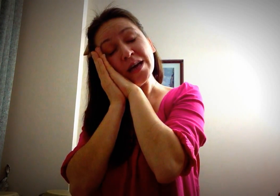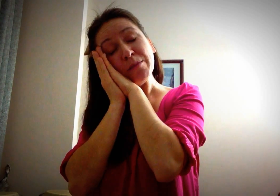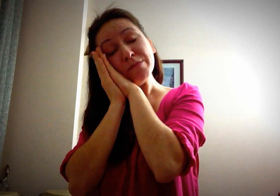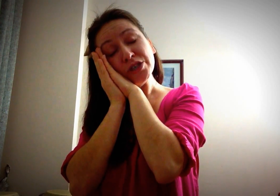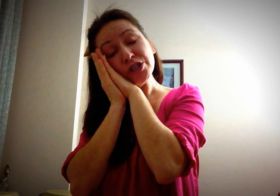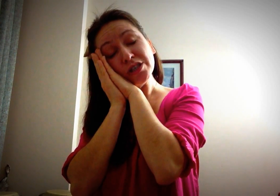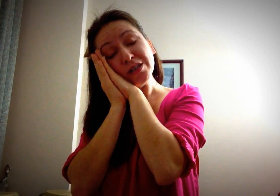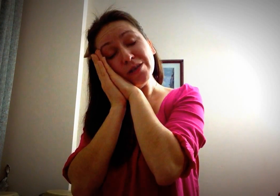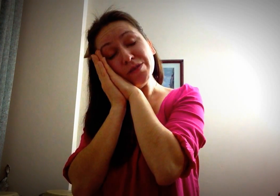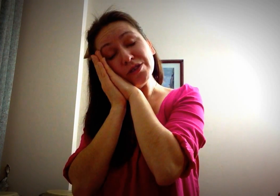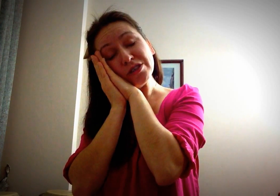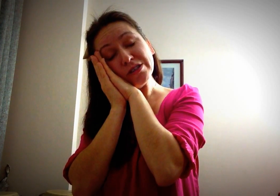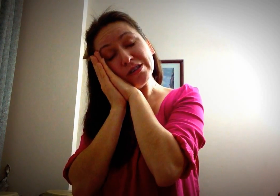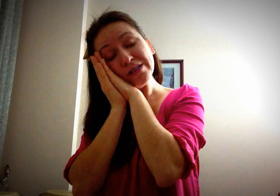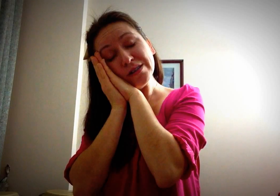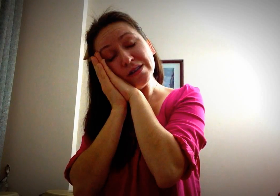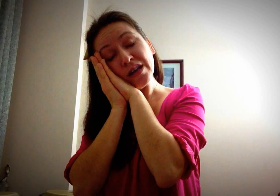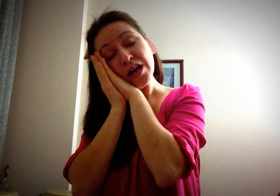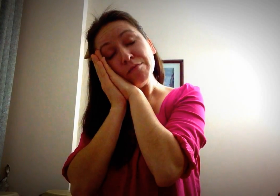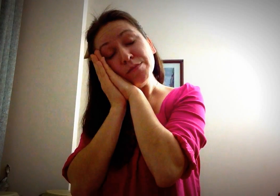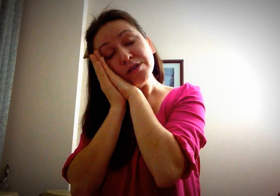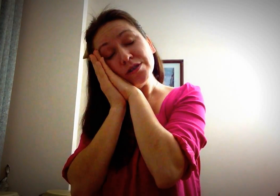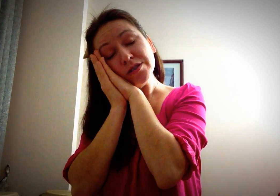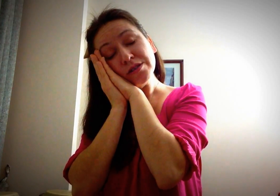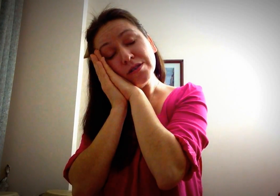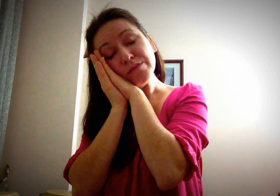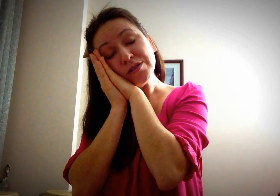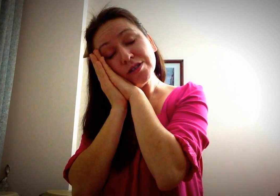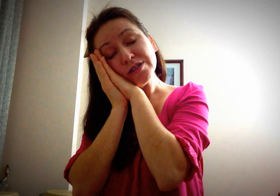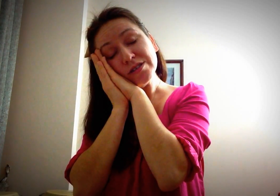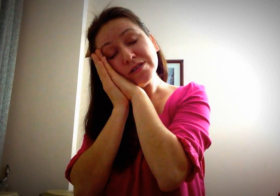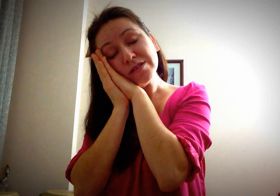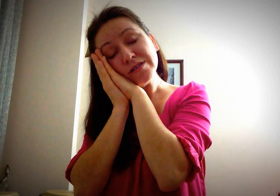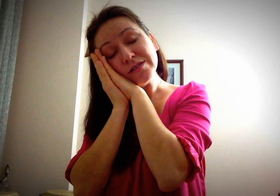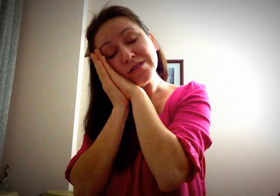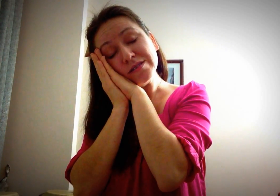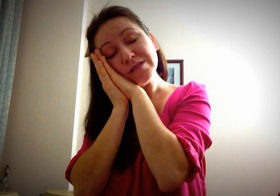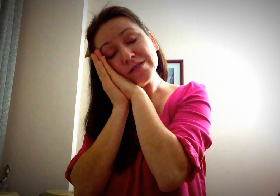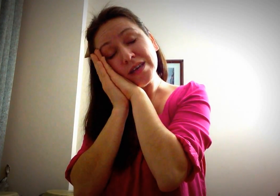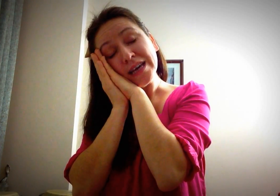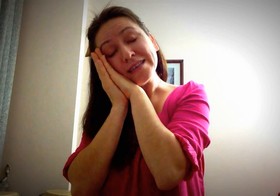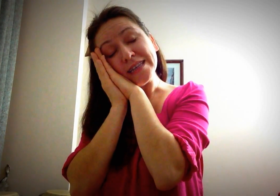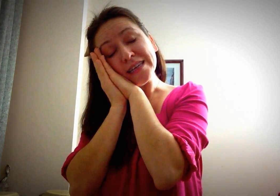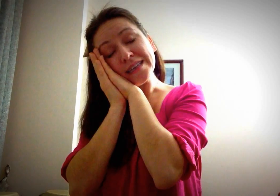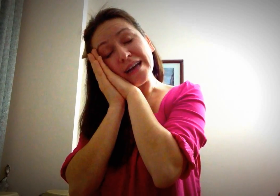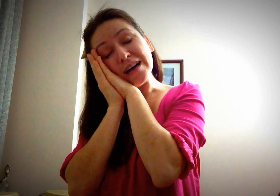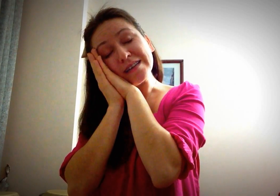mışıl mışıl, mışıl mışıl. Tiktak